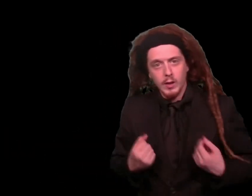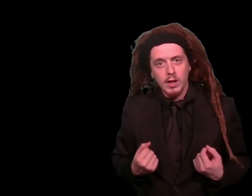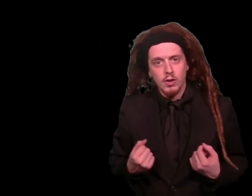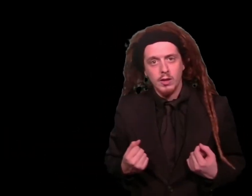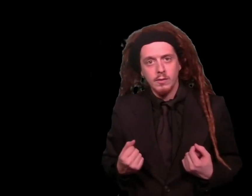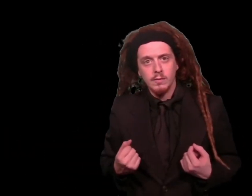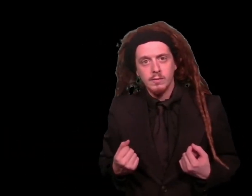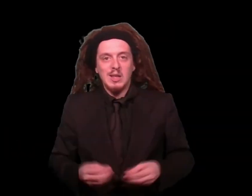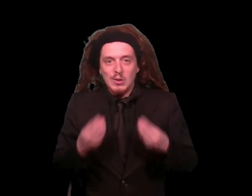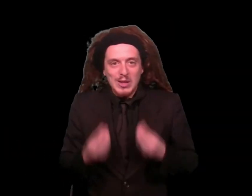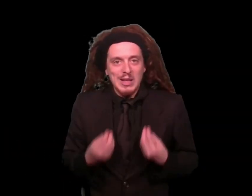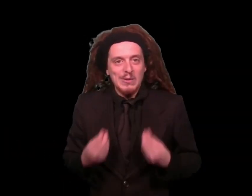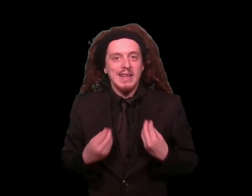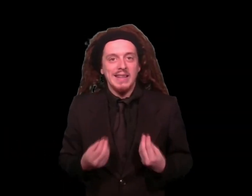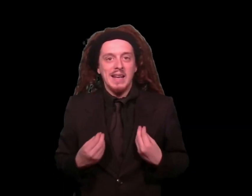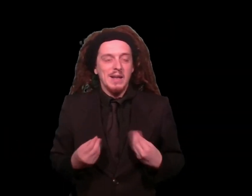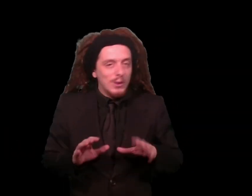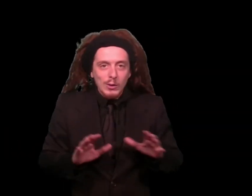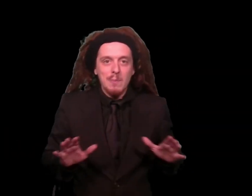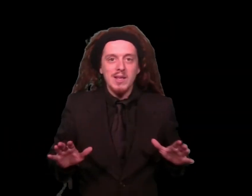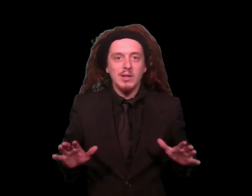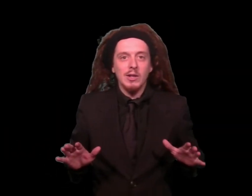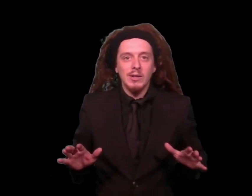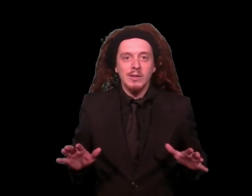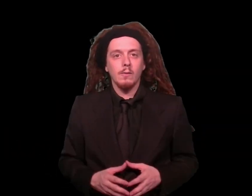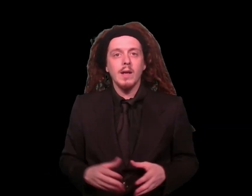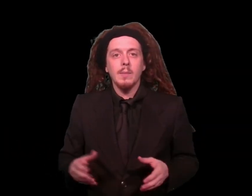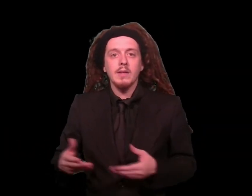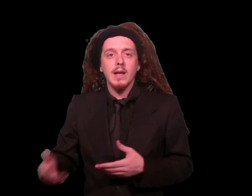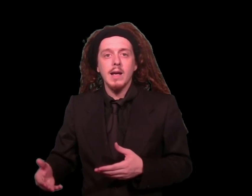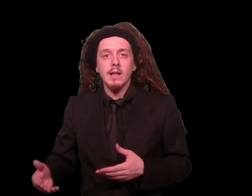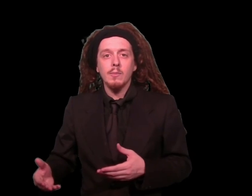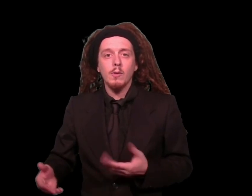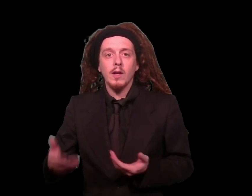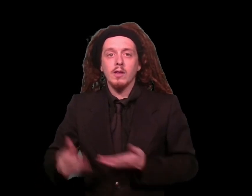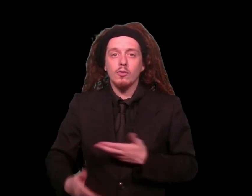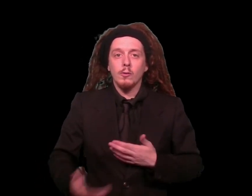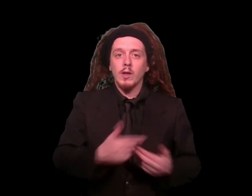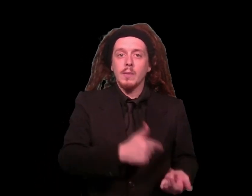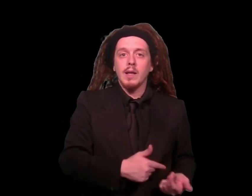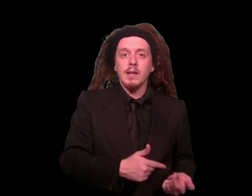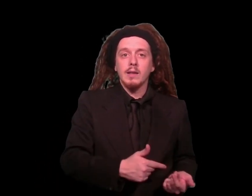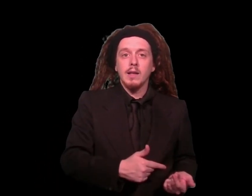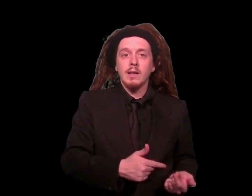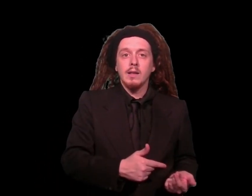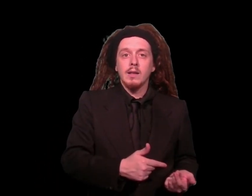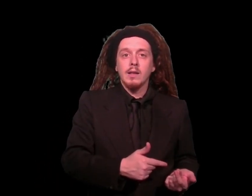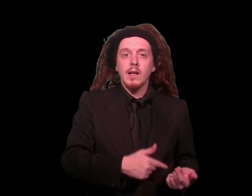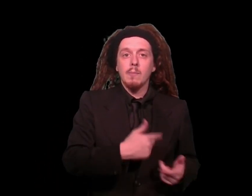finisce. Diggi una staffetta? Non lo capisco. Vai a mangiare, poi fai digiuno fino a merenda e